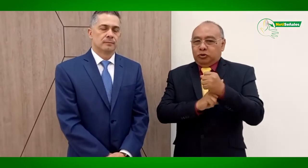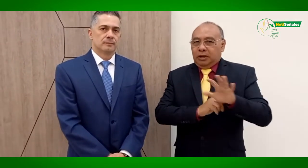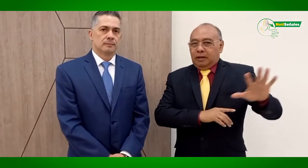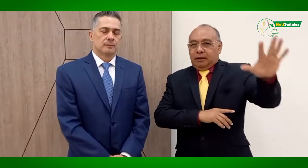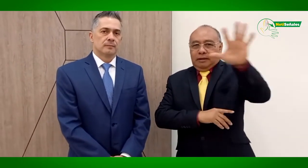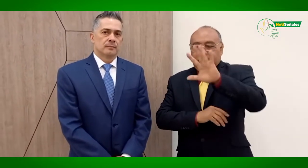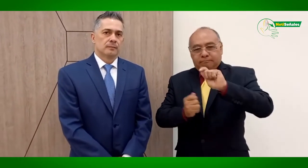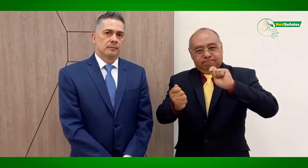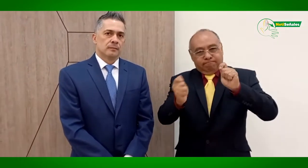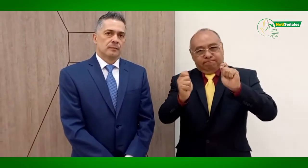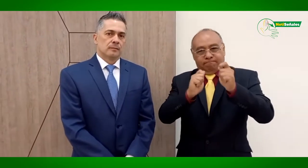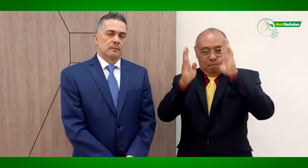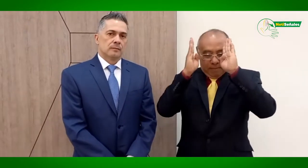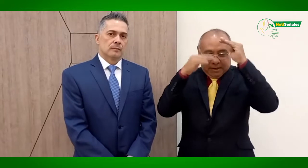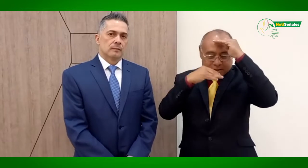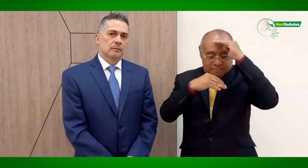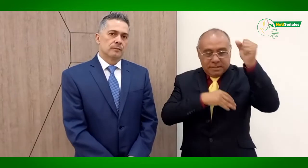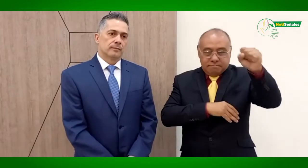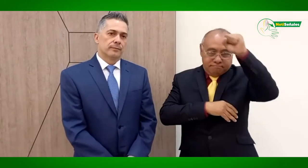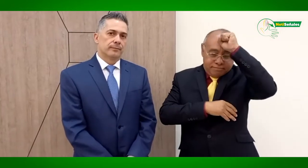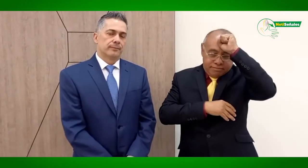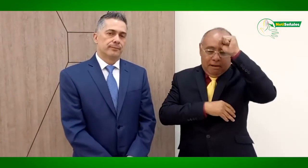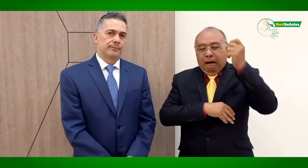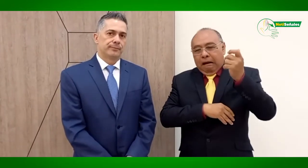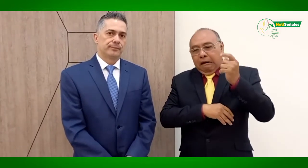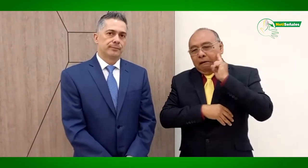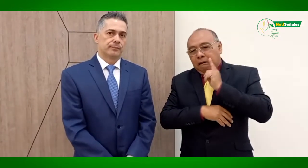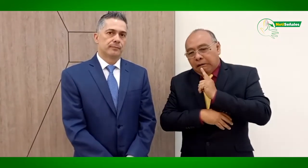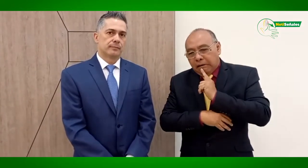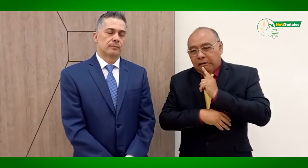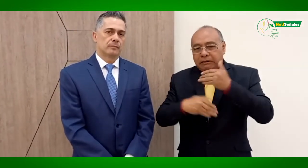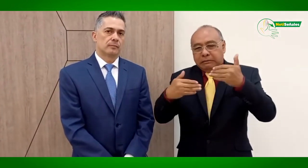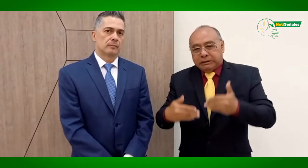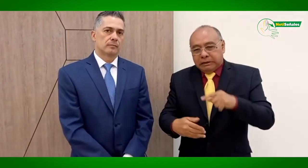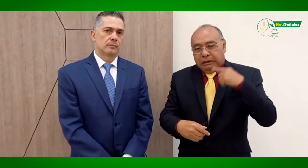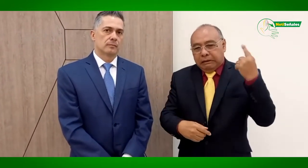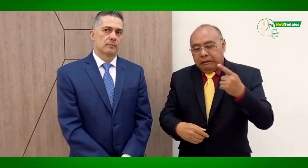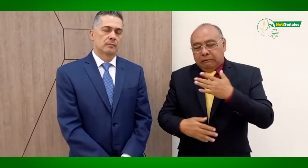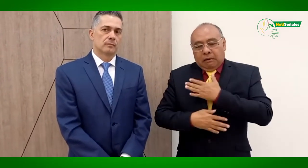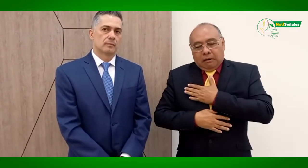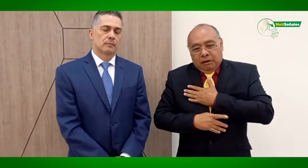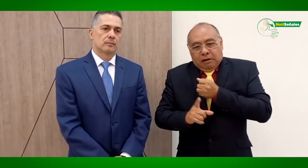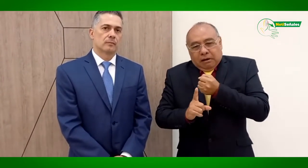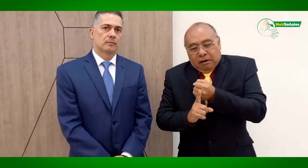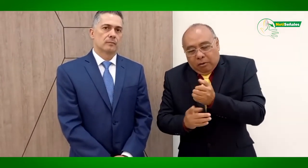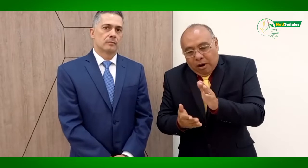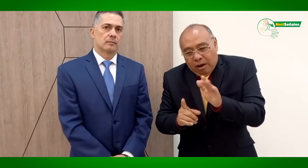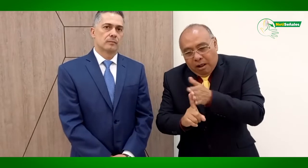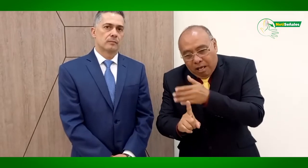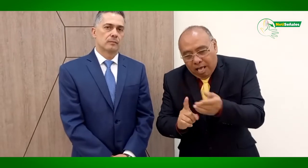nacional para que en la sociedad se rompan esos paradigmas que se tienen frente a nosotros, que es que hay un pobrecito, es que nosotros no